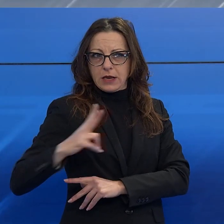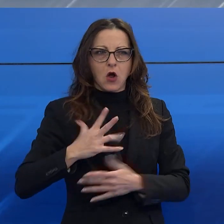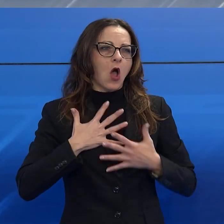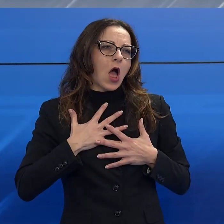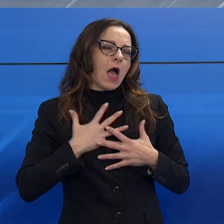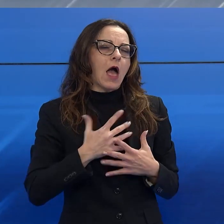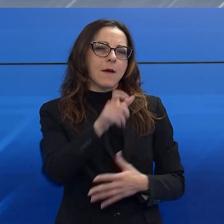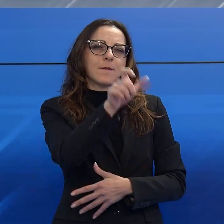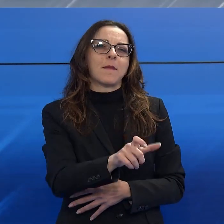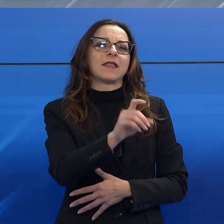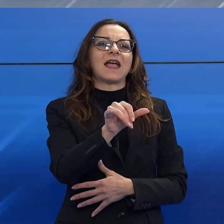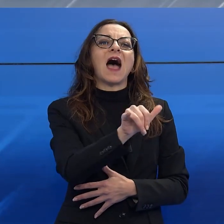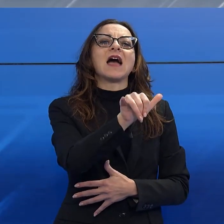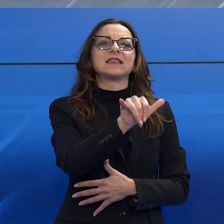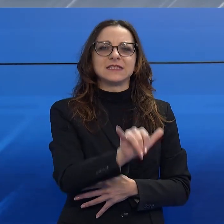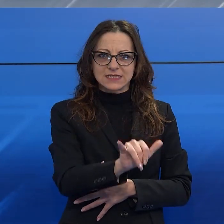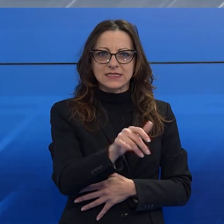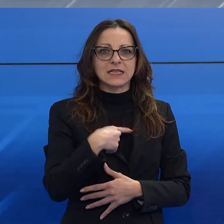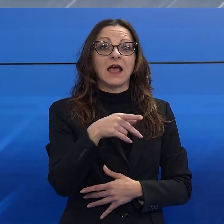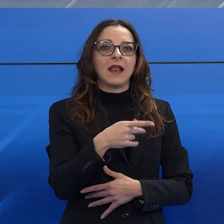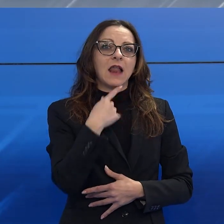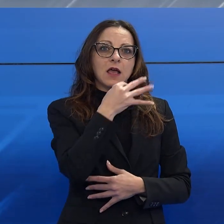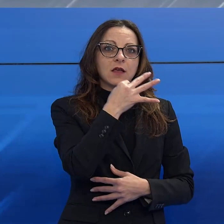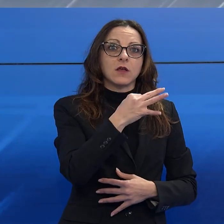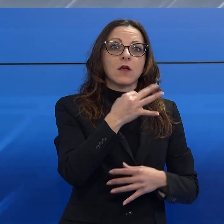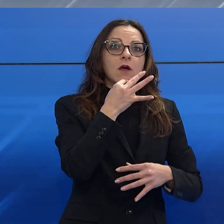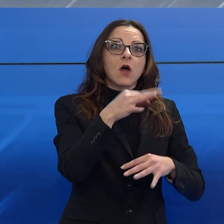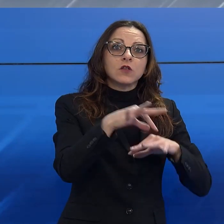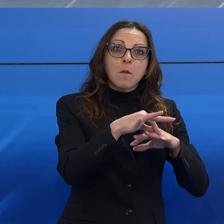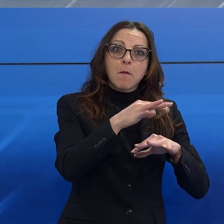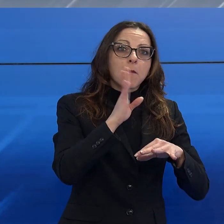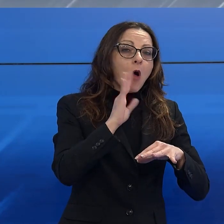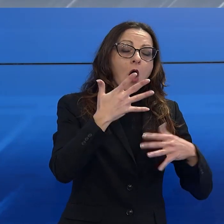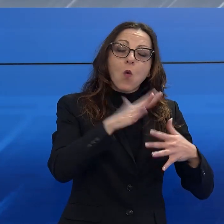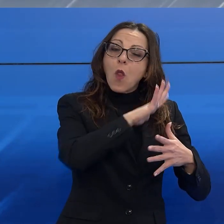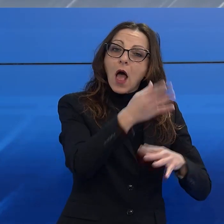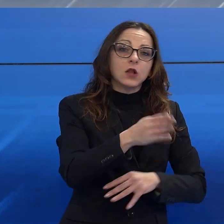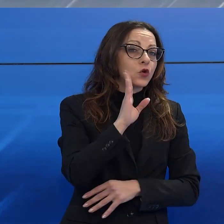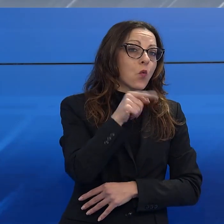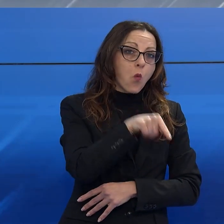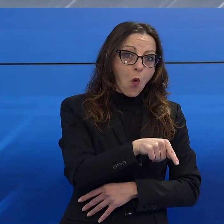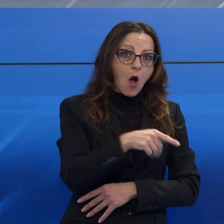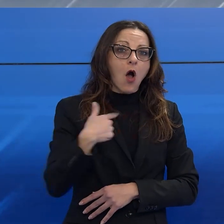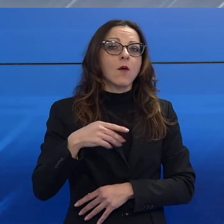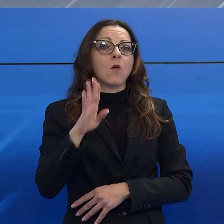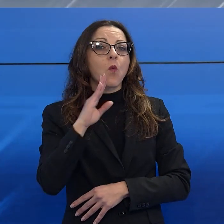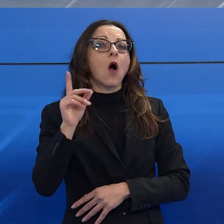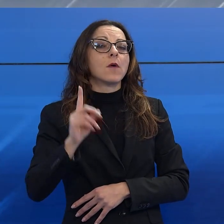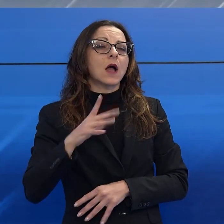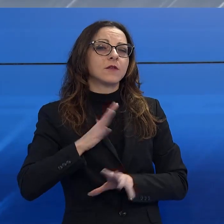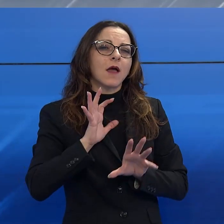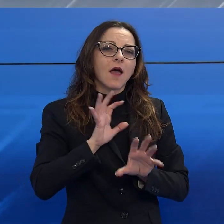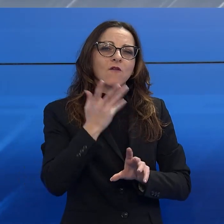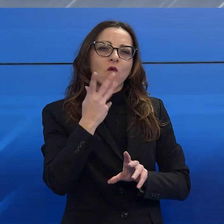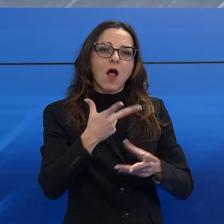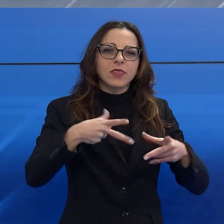Daisy, che non ha saputo aspettarlo e ha sposato un altro facoltoso. Deciso a riconquistarla, Gatsby acquista una